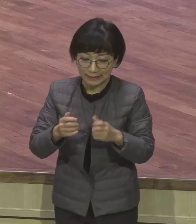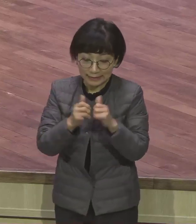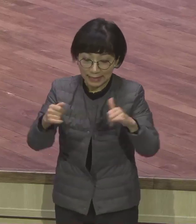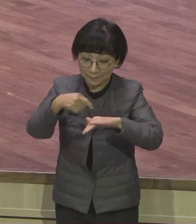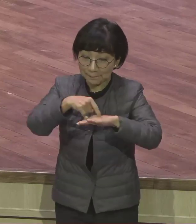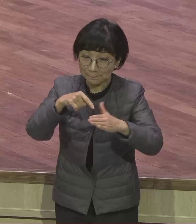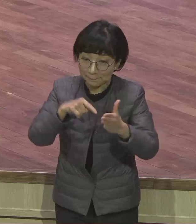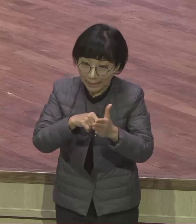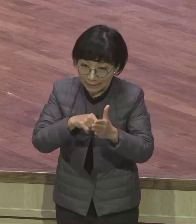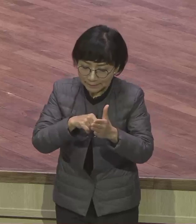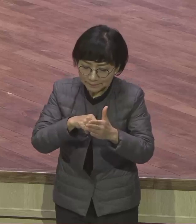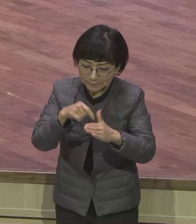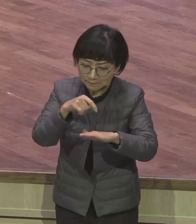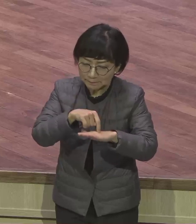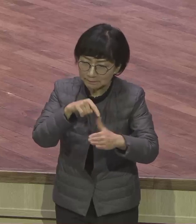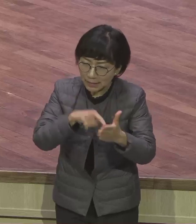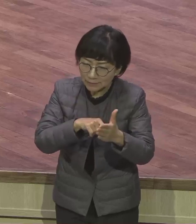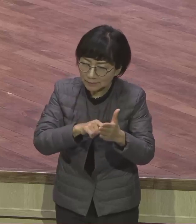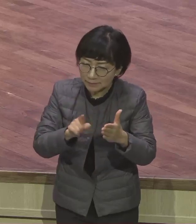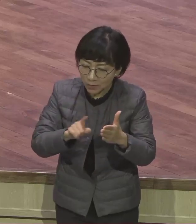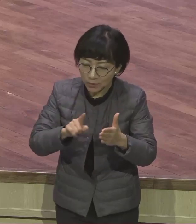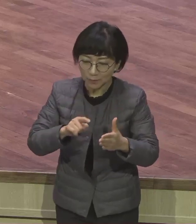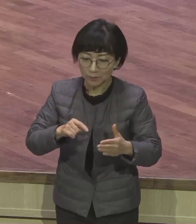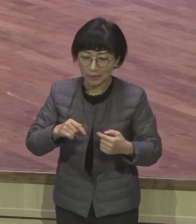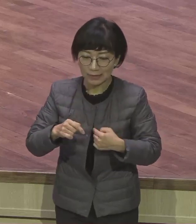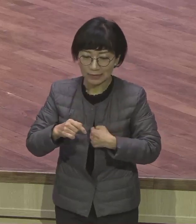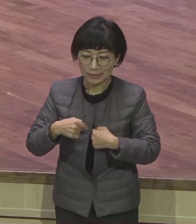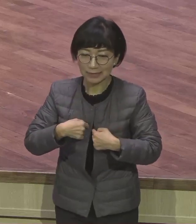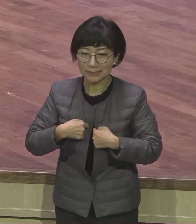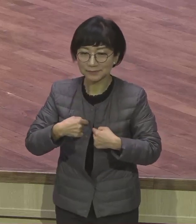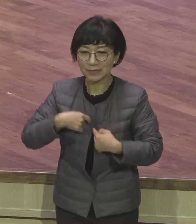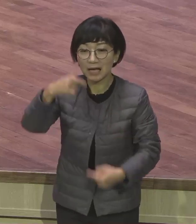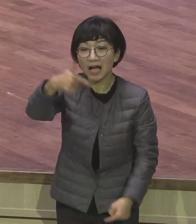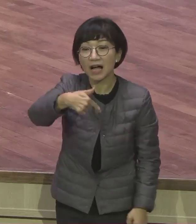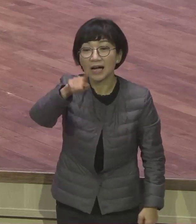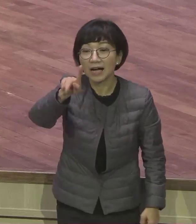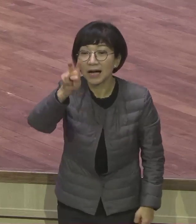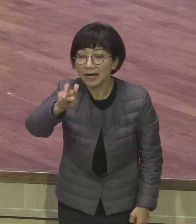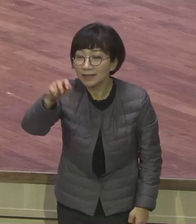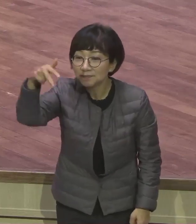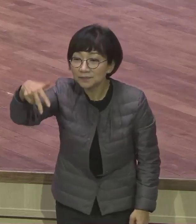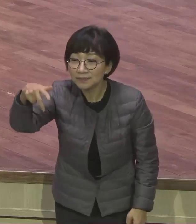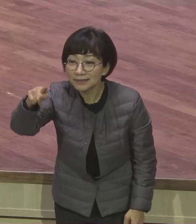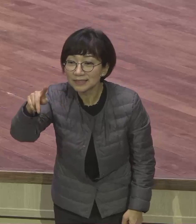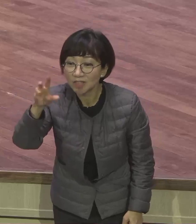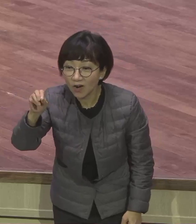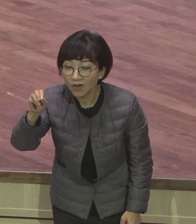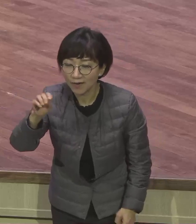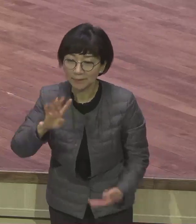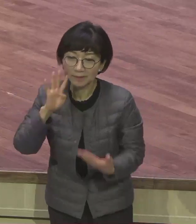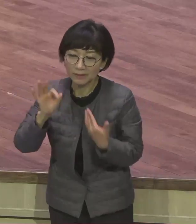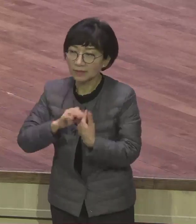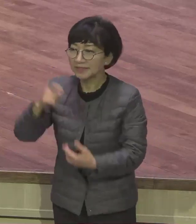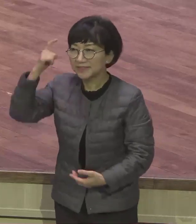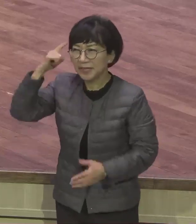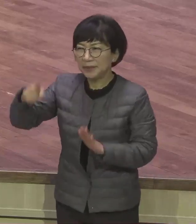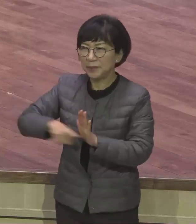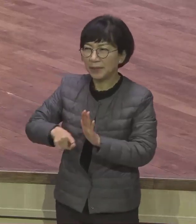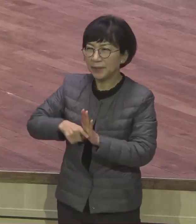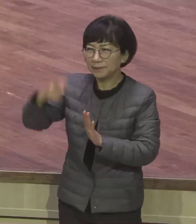핵심 감정이 그 사람의 감정을 지배해요 그 감정이 부정적이면 그 삶 자체가 부정적일 수밖에 없어요